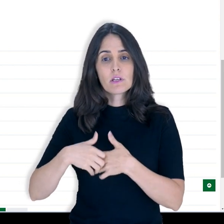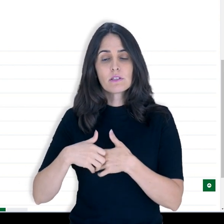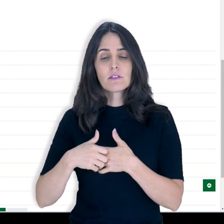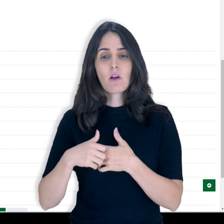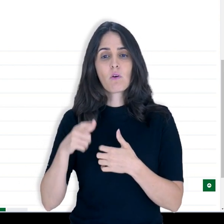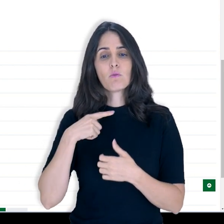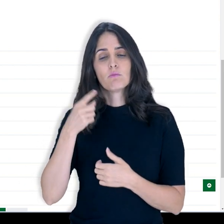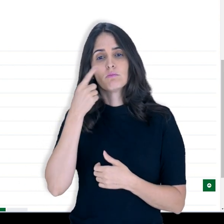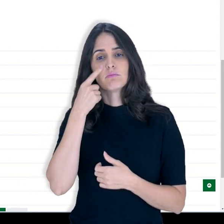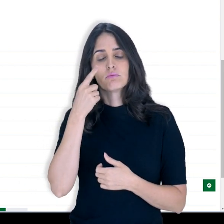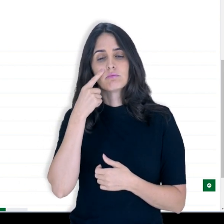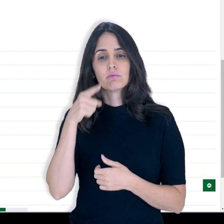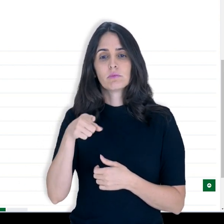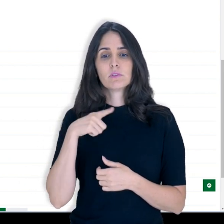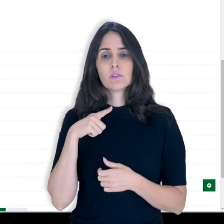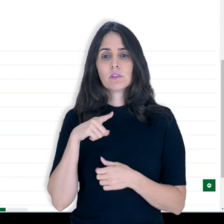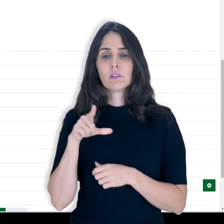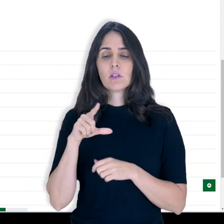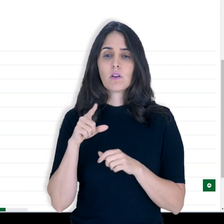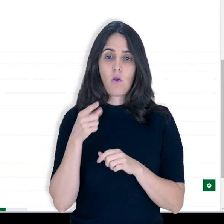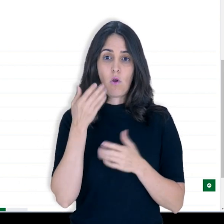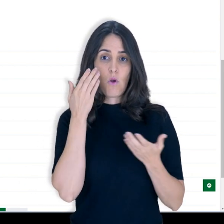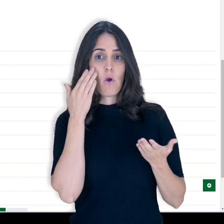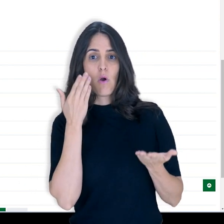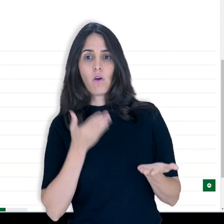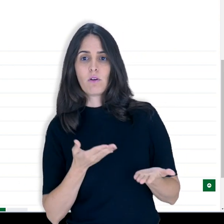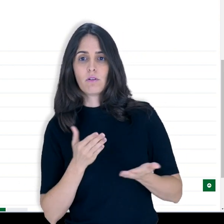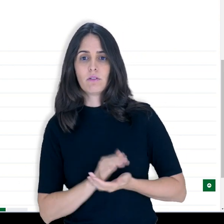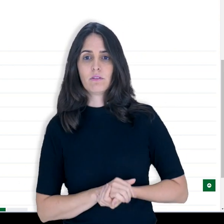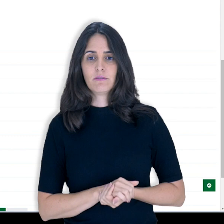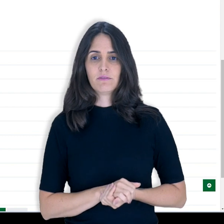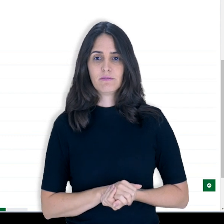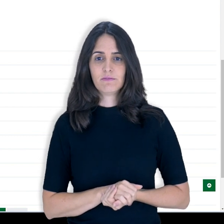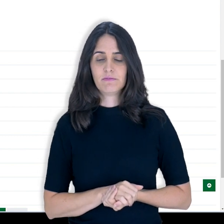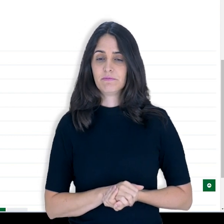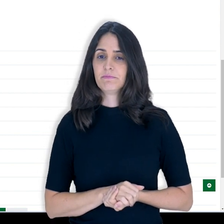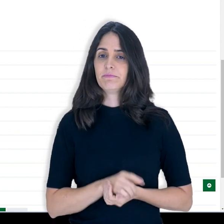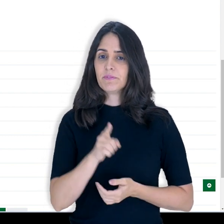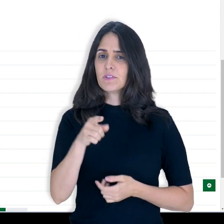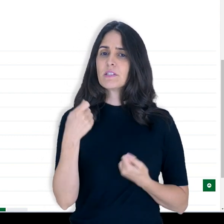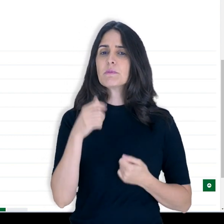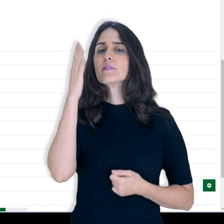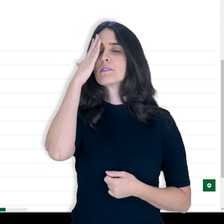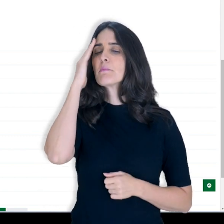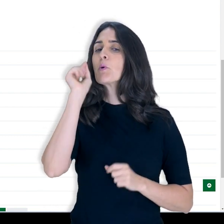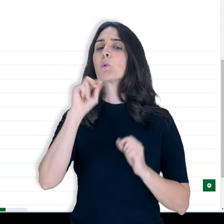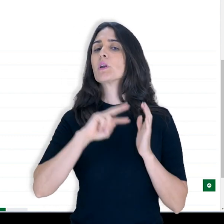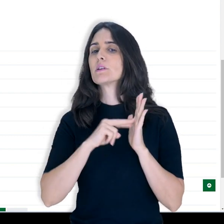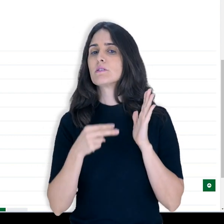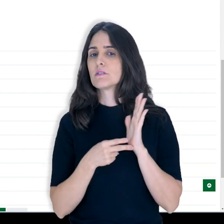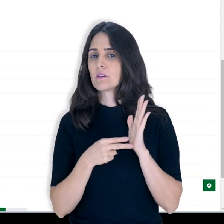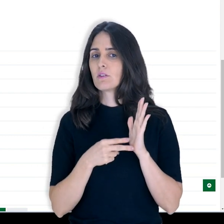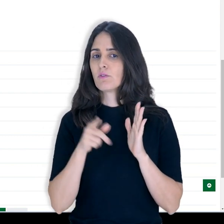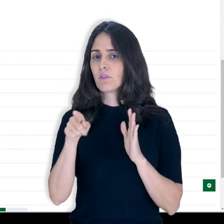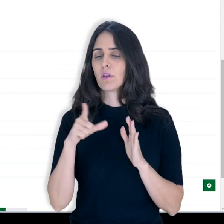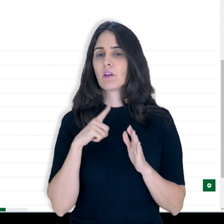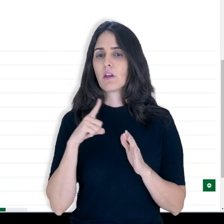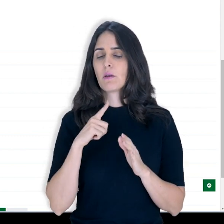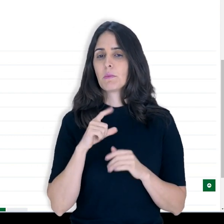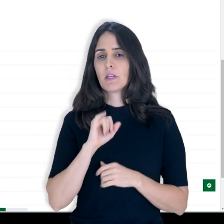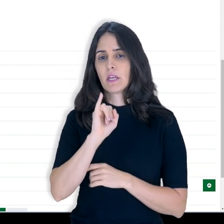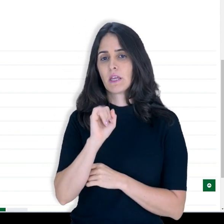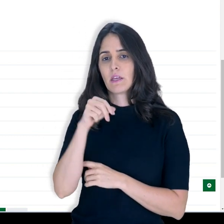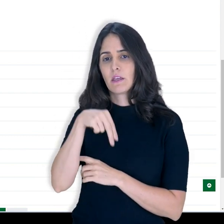configurações do plugin de integridade do Turnitin, primeiramente, é importante que você compreenda o que é